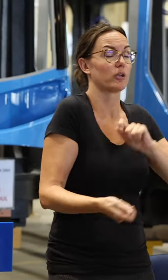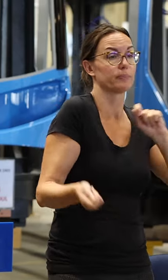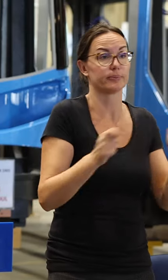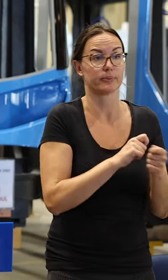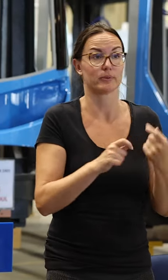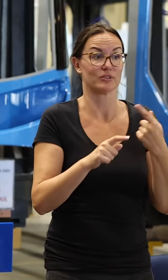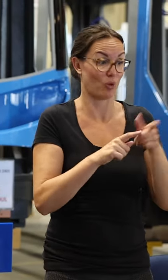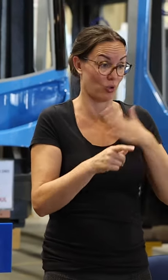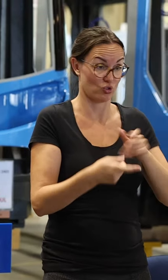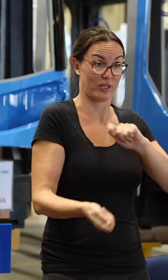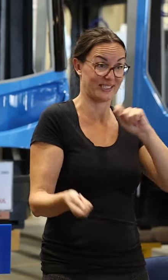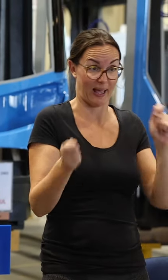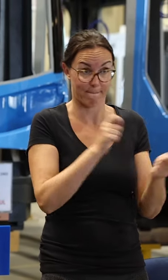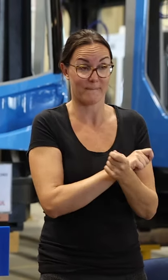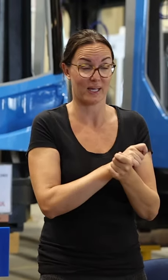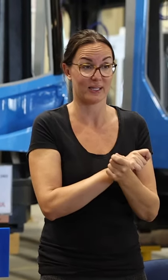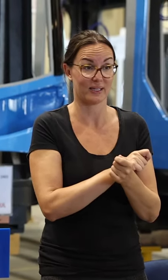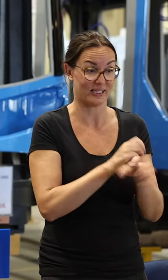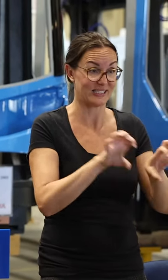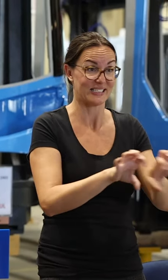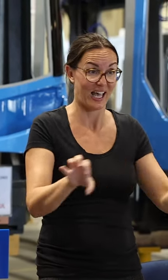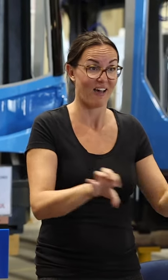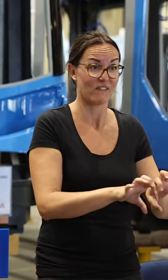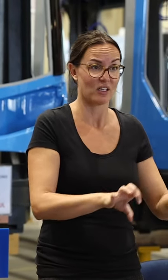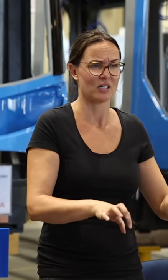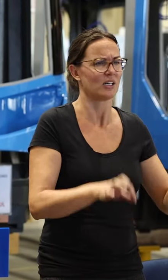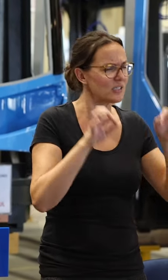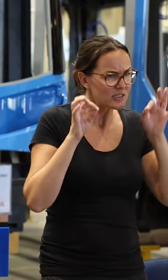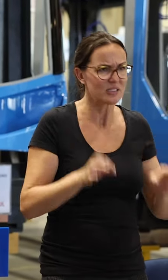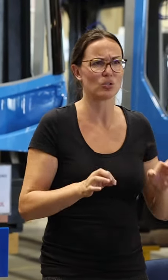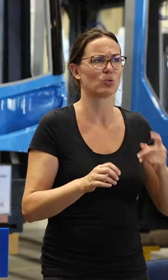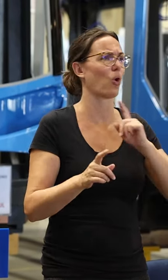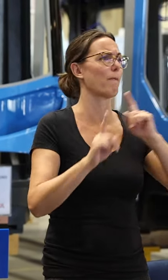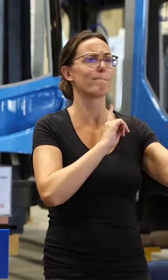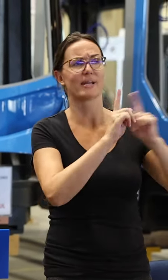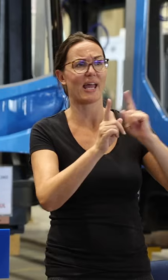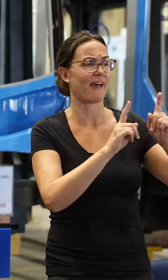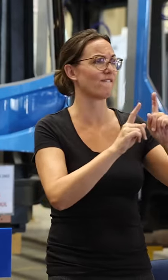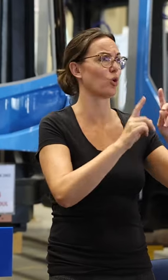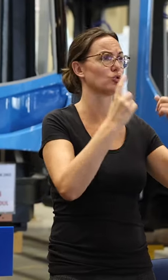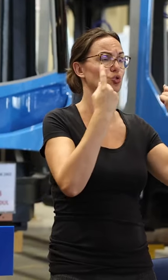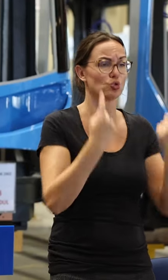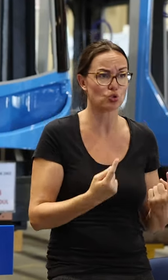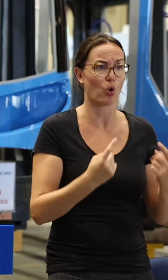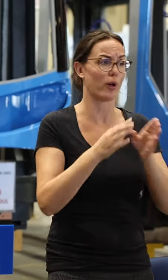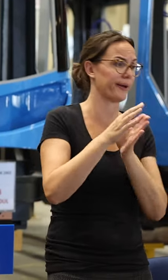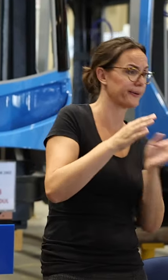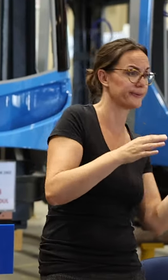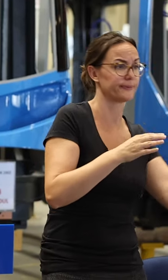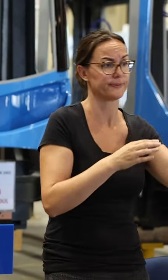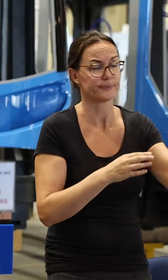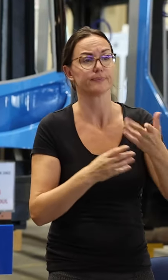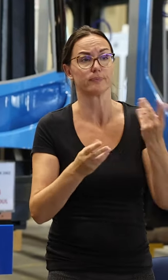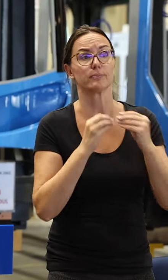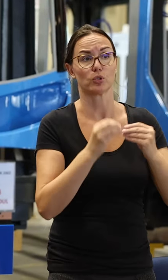idete zamijeniti cijelovode, sigurno da će to učeti na javni prijevoz, posljedice tramaje koje idu od Črno-merca po Ilici